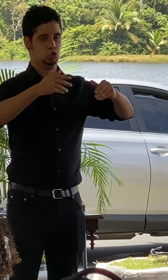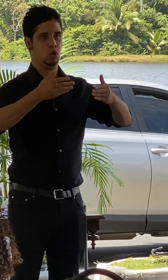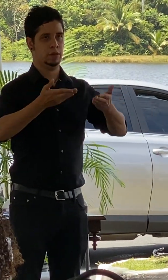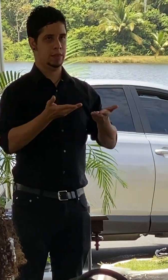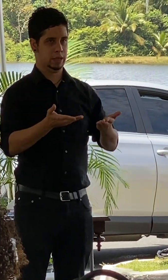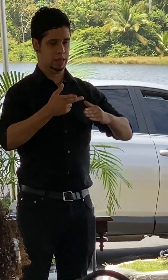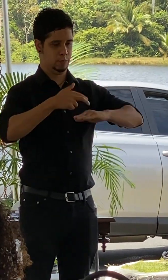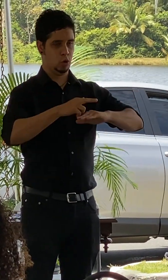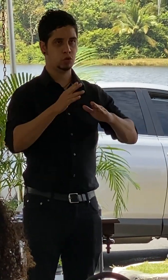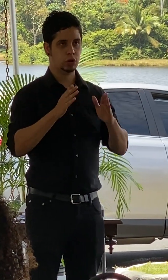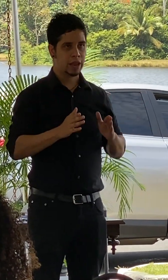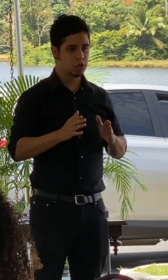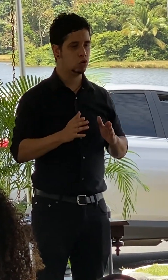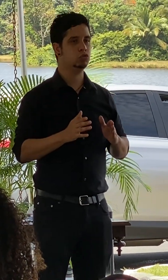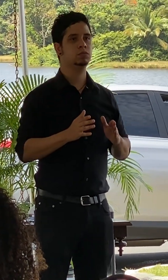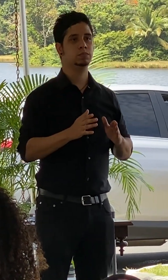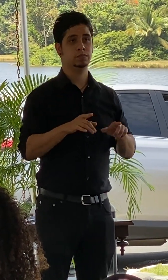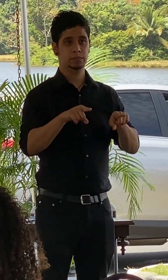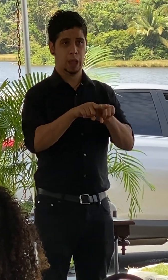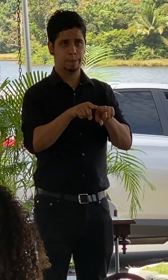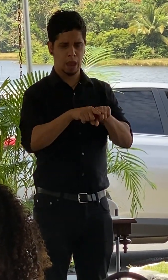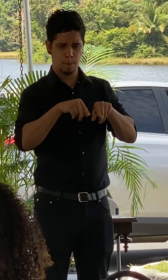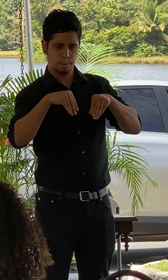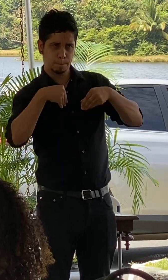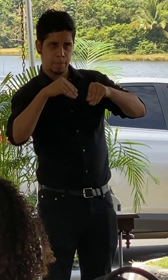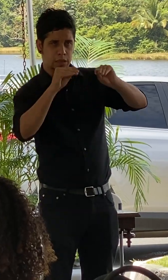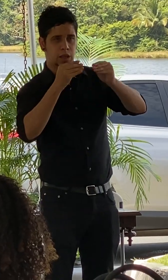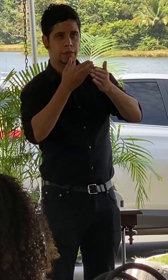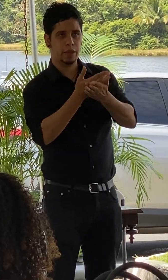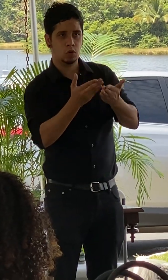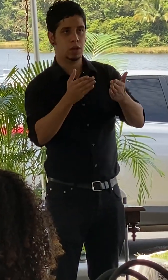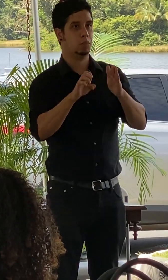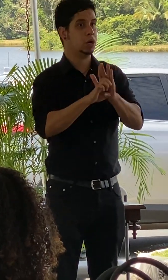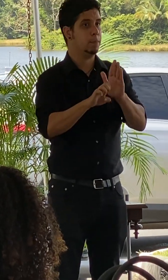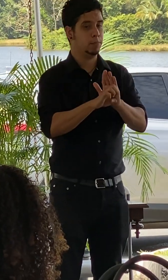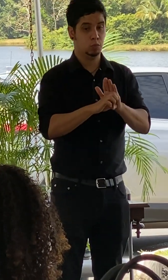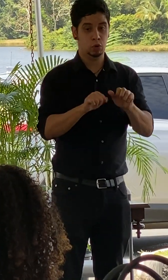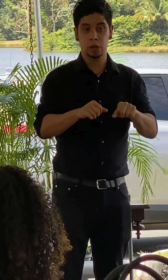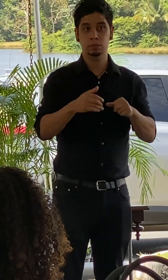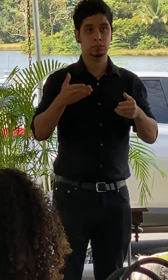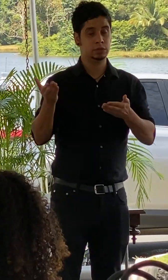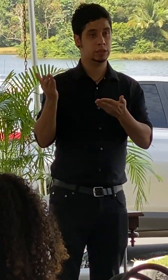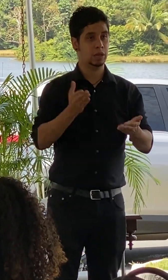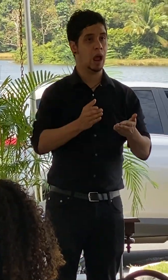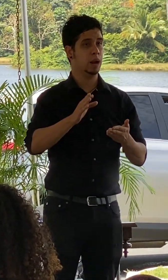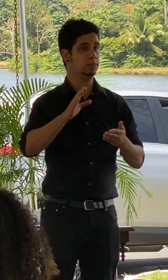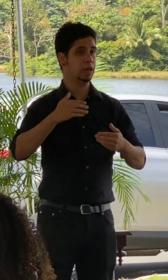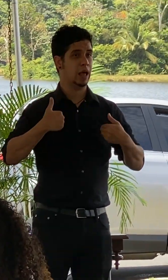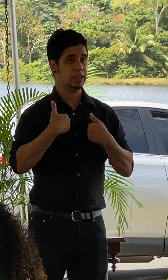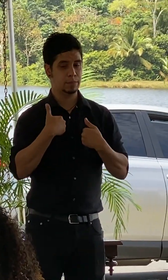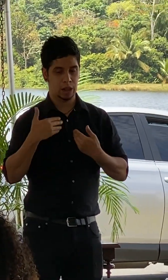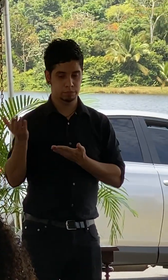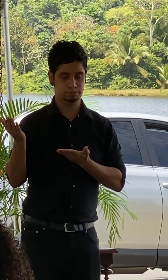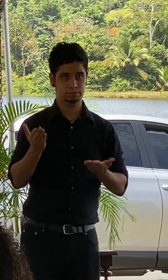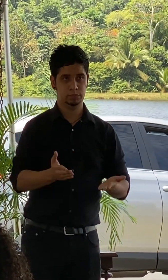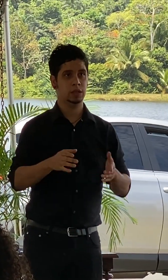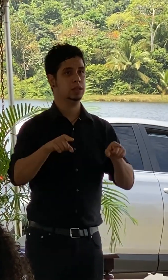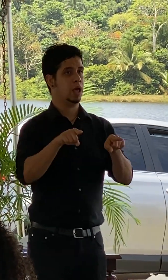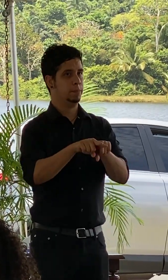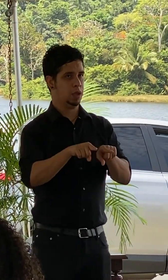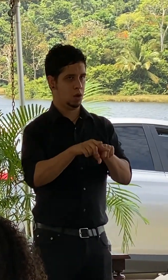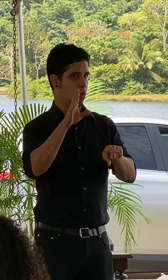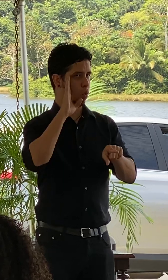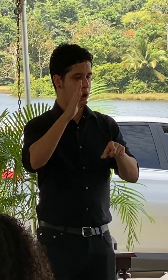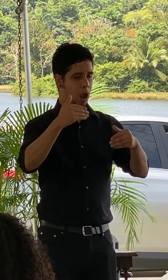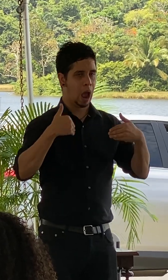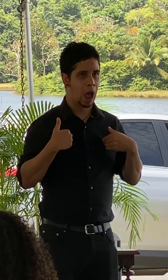venta de accesorios para que también la gente pueda traer mascotas también van a estar disponibles paseos en kayak para